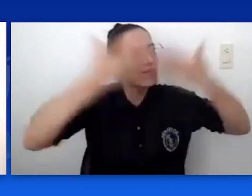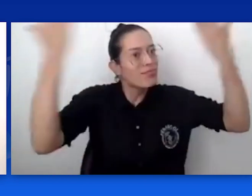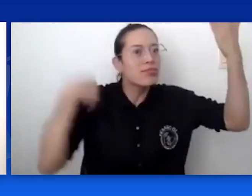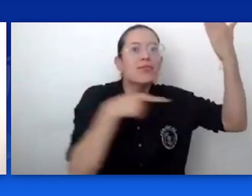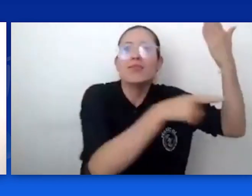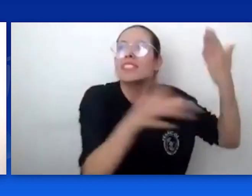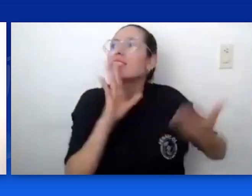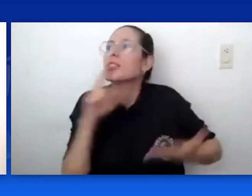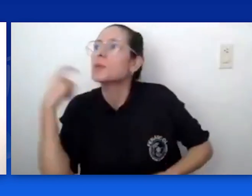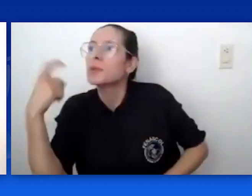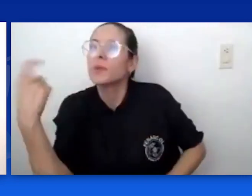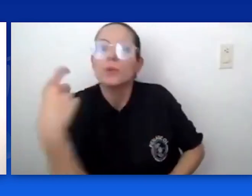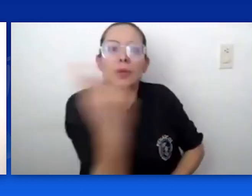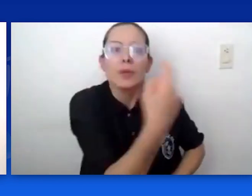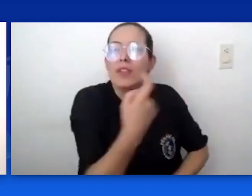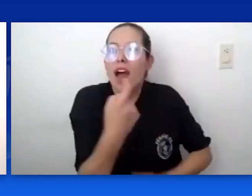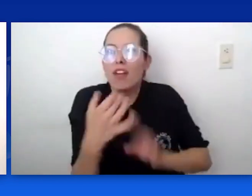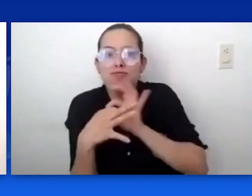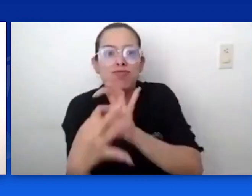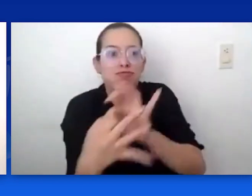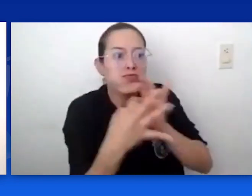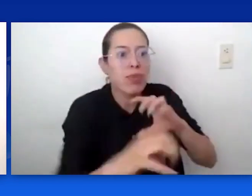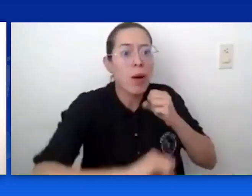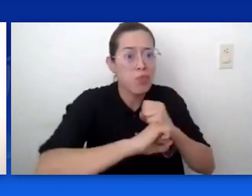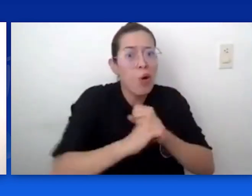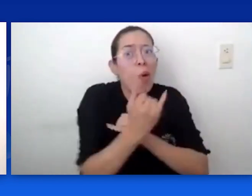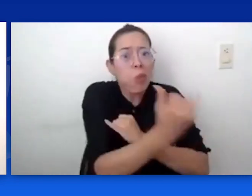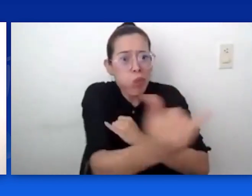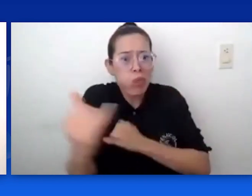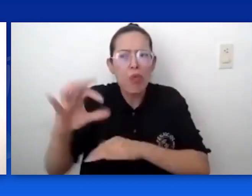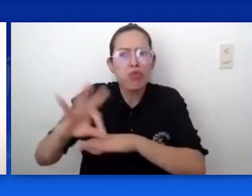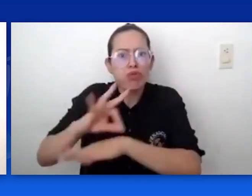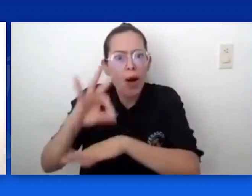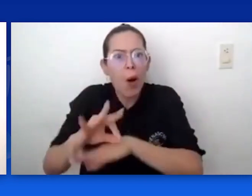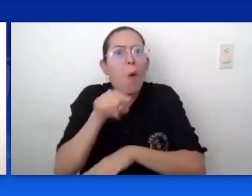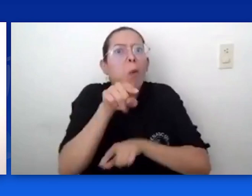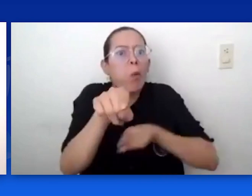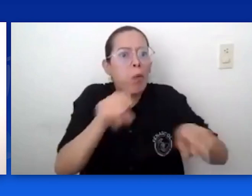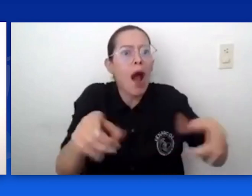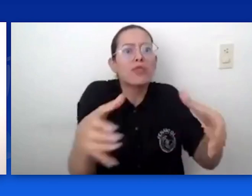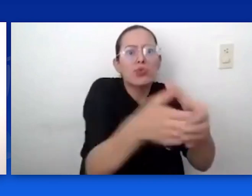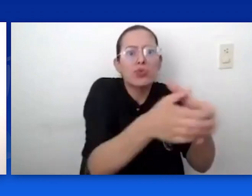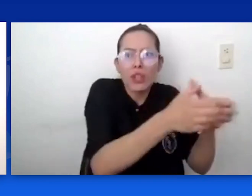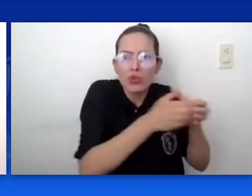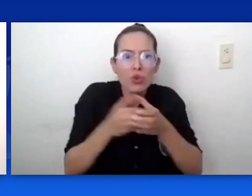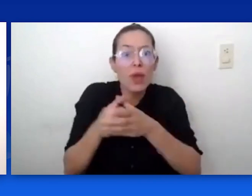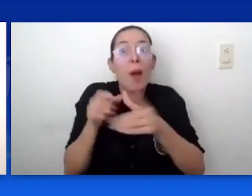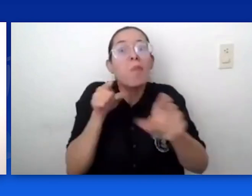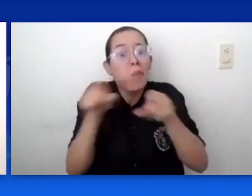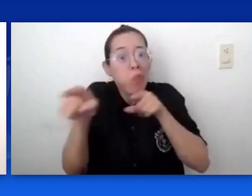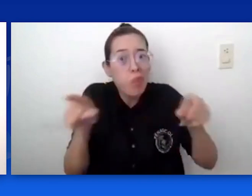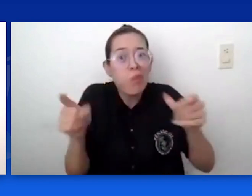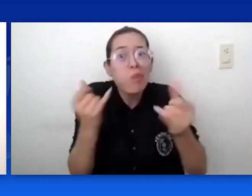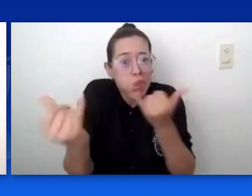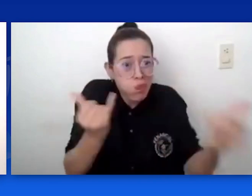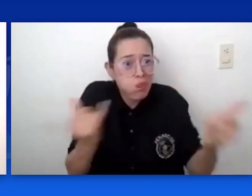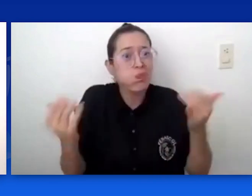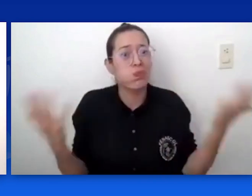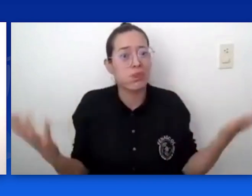En cambio que hay muchas fundaciones, asociaciones, por ejemplo, ahorita la comisión de familia estamos